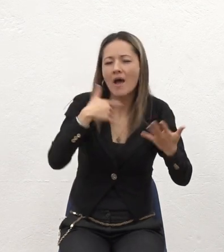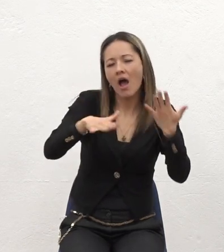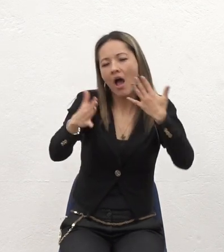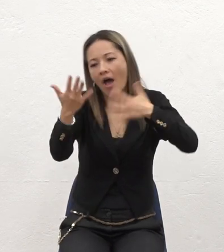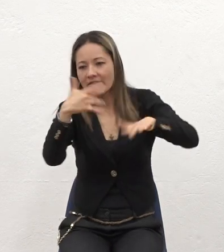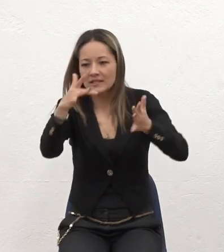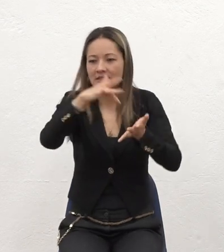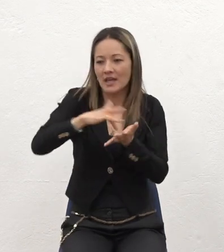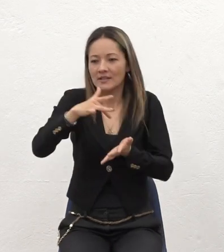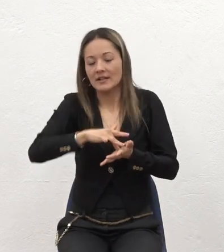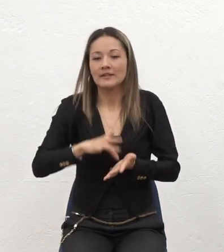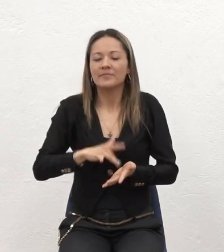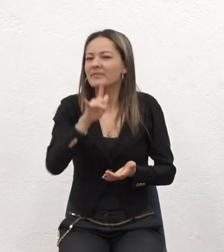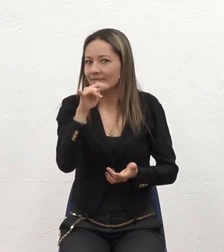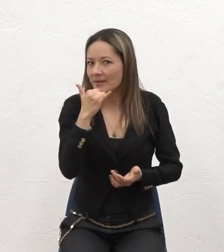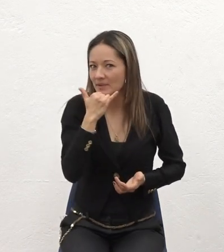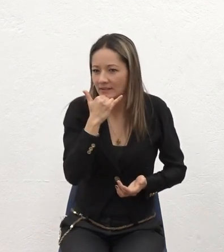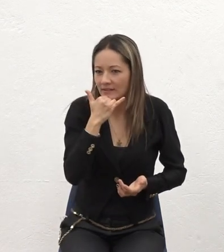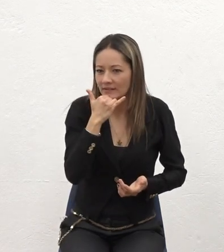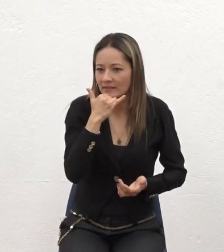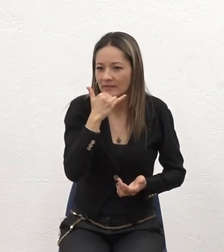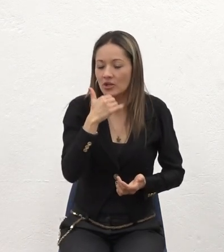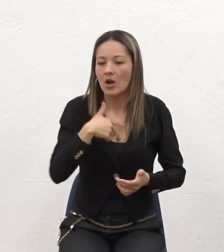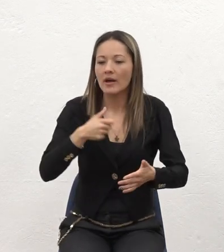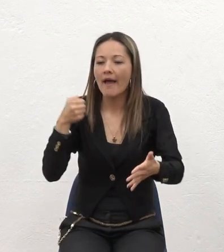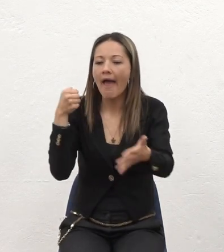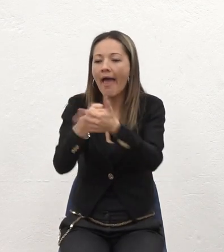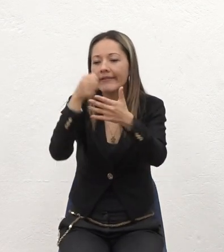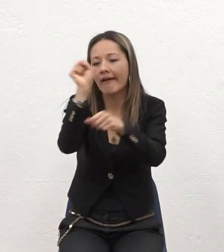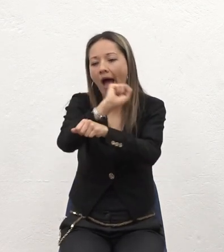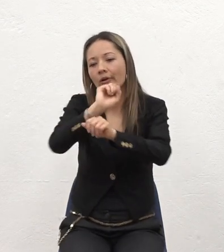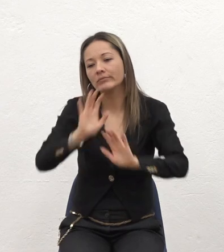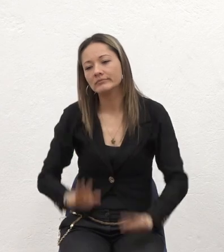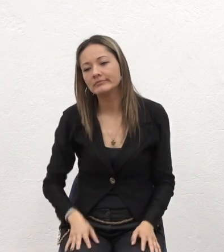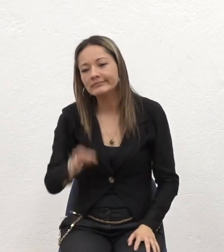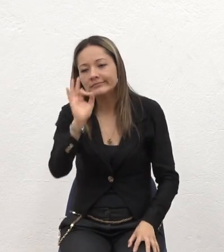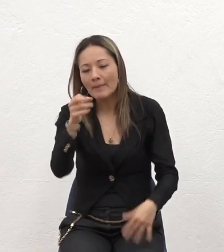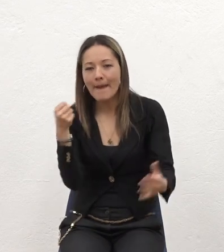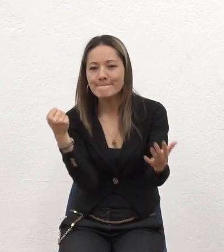iglesia Me estrellaba En el carro Me ponía en un parte